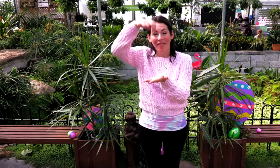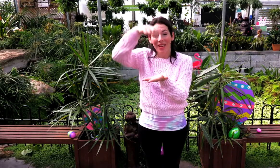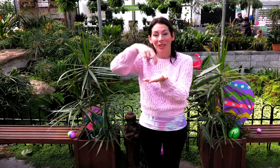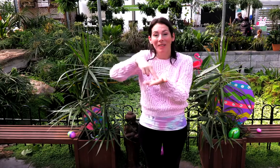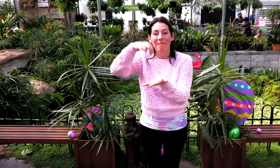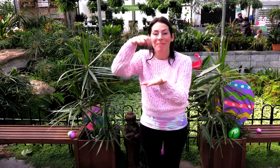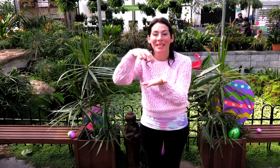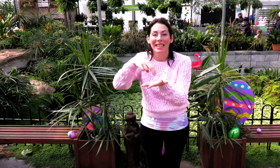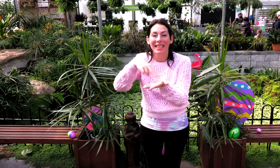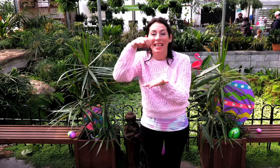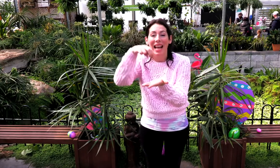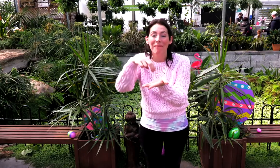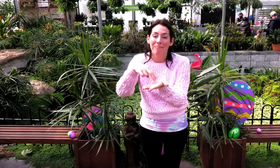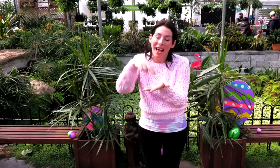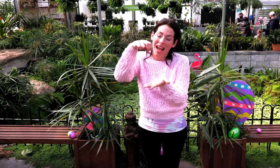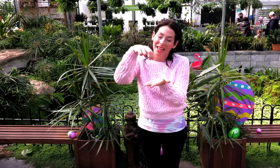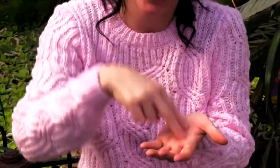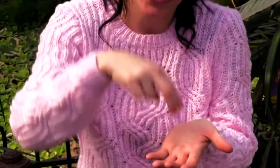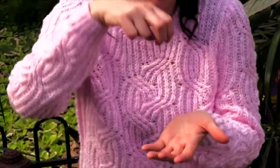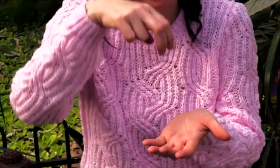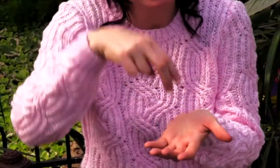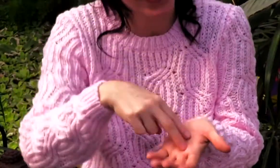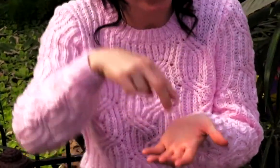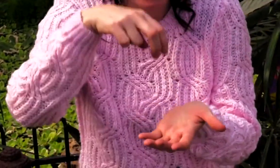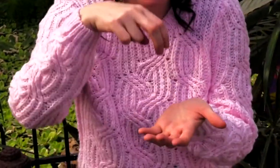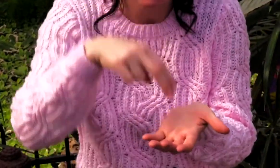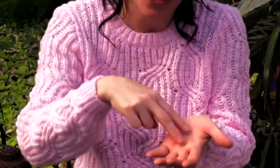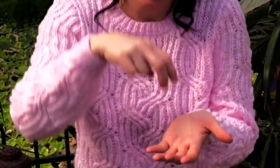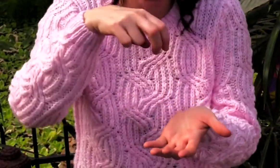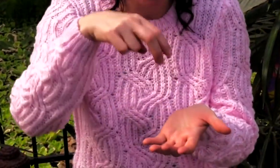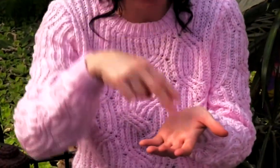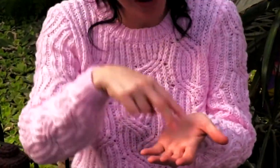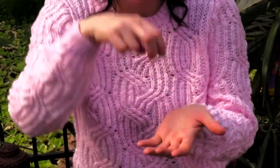Réveille-toi, petit lapin, saute, saute, saute, saute, saute,